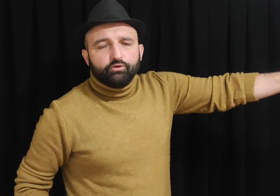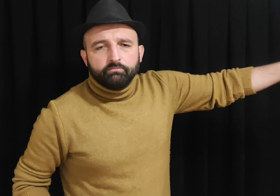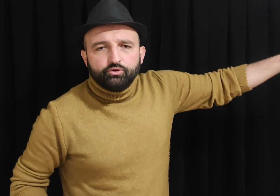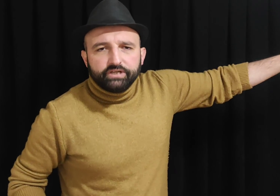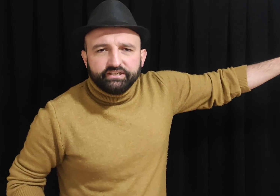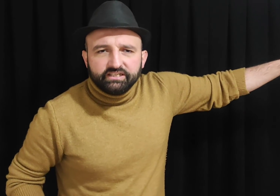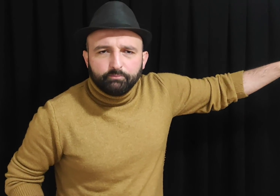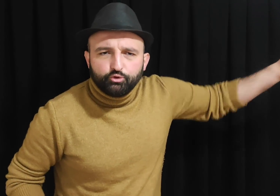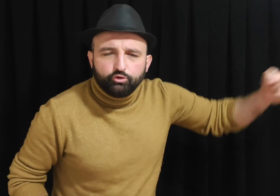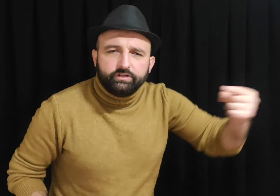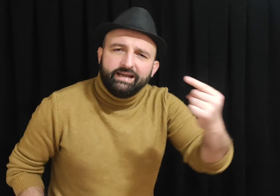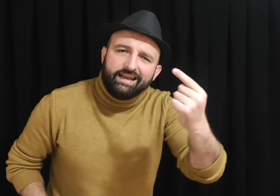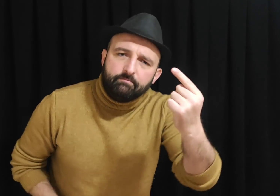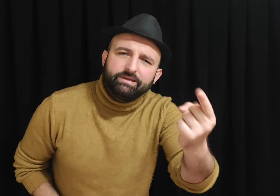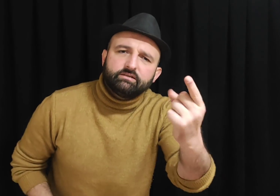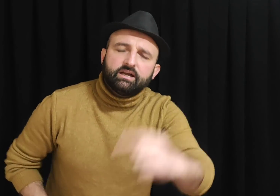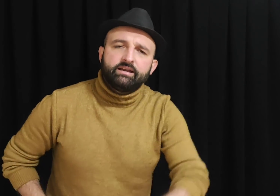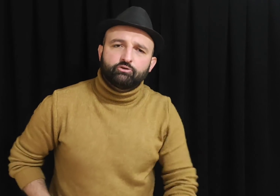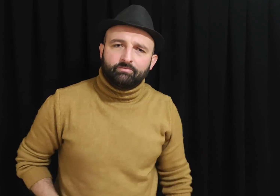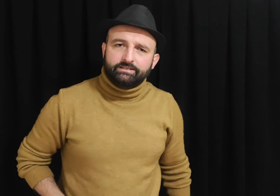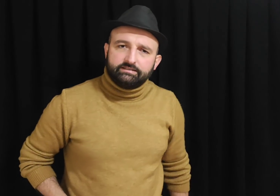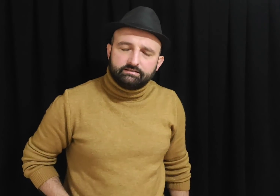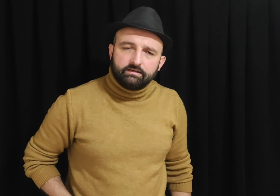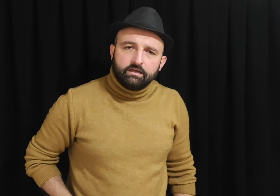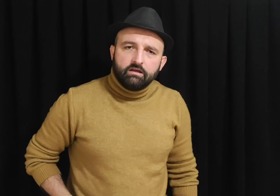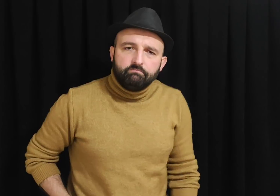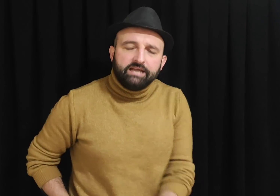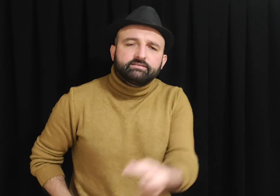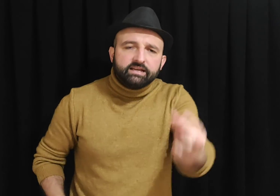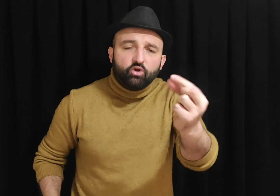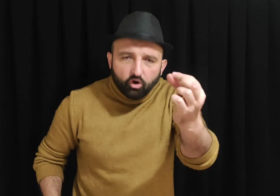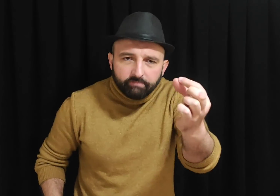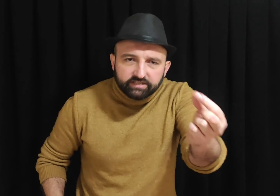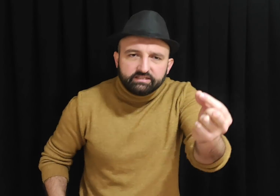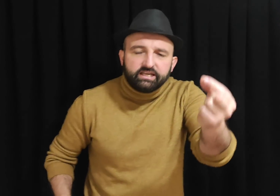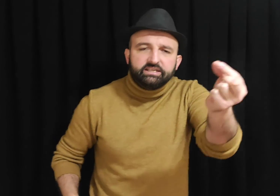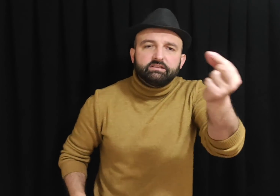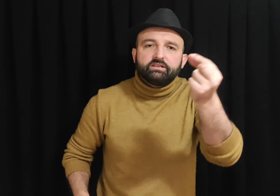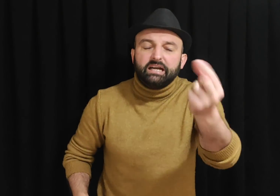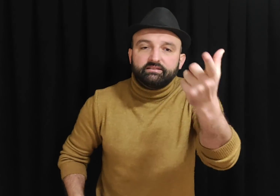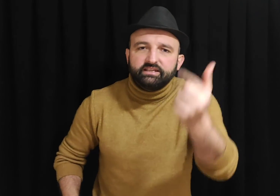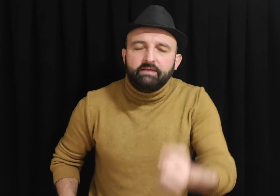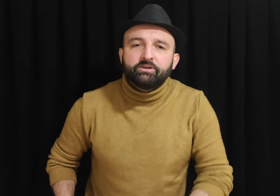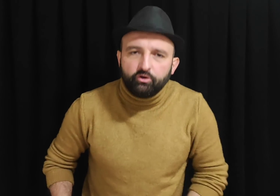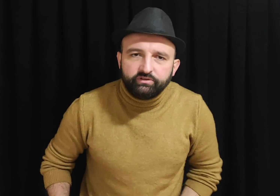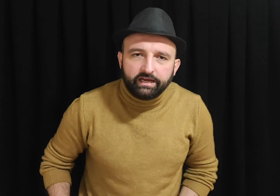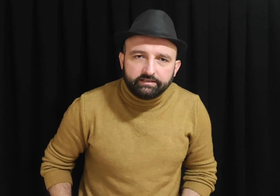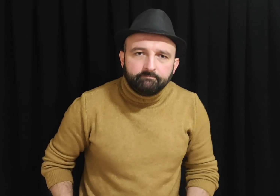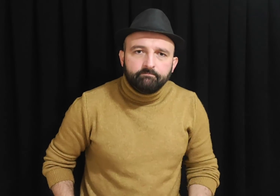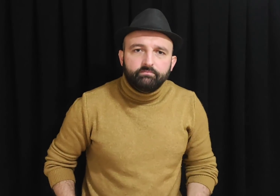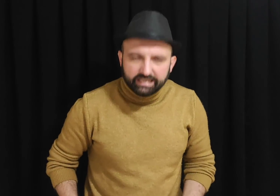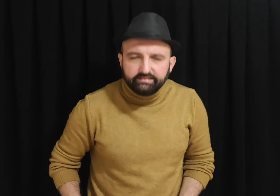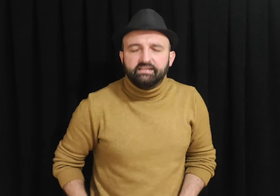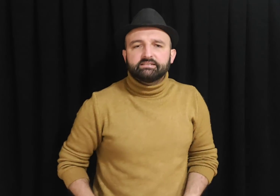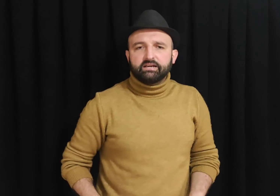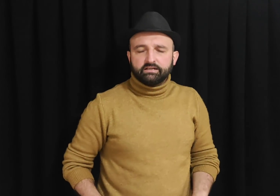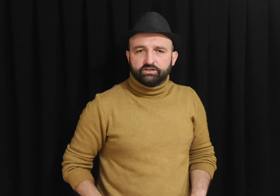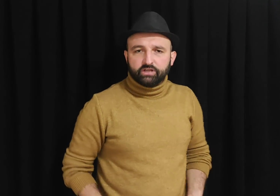olmuş 8,5 TL bir tane domates. Ben seni o meclise git yat diye mi gönderdim? Deseniz arkadaşlar